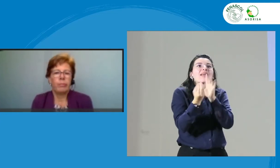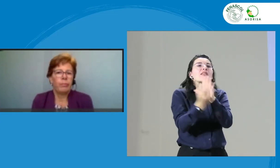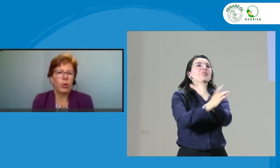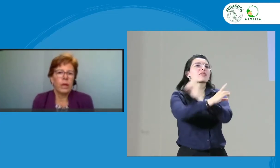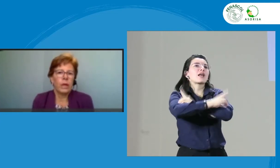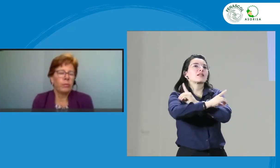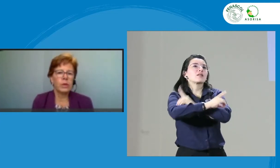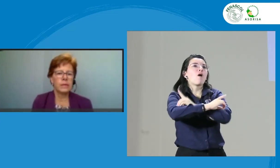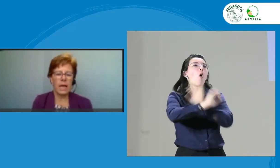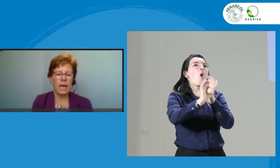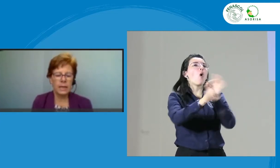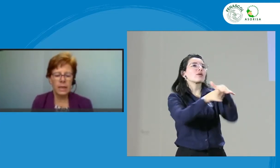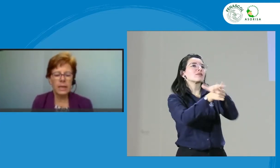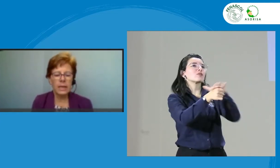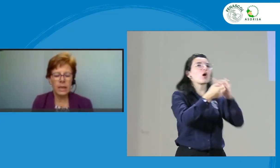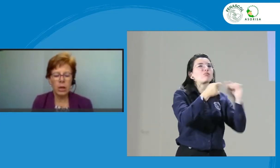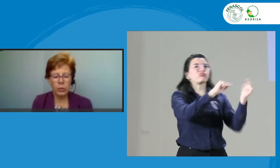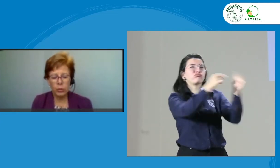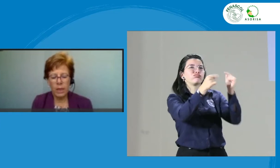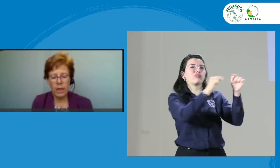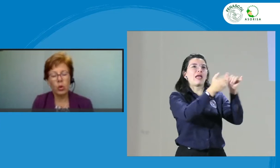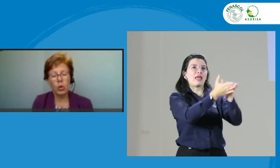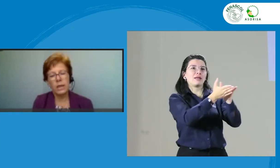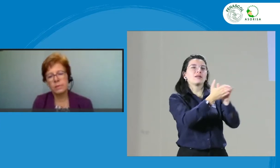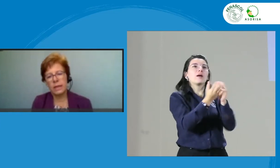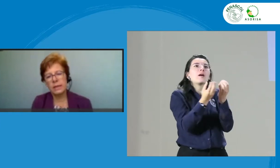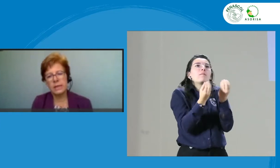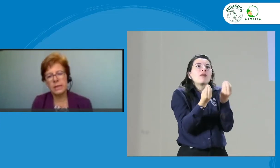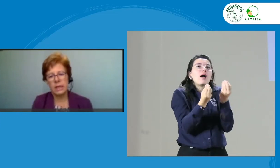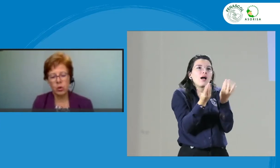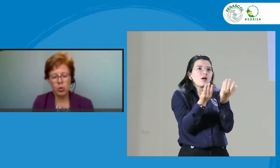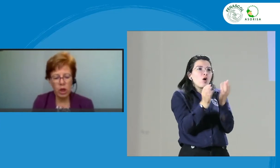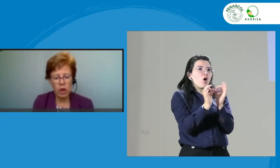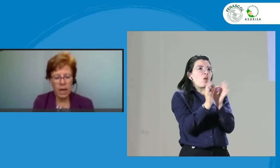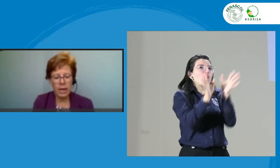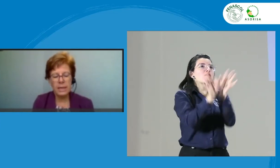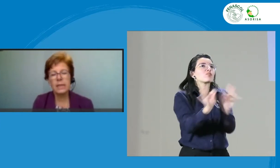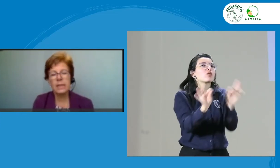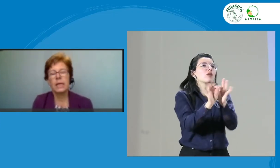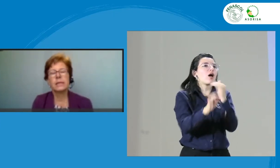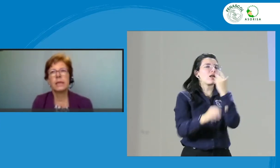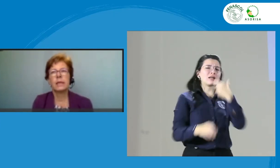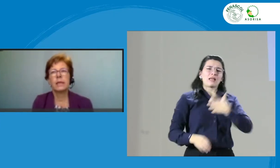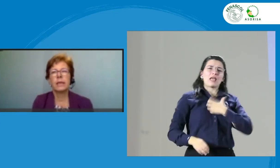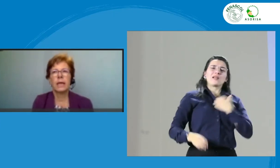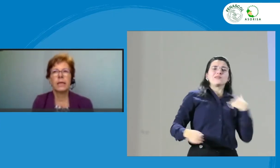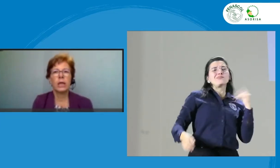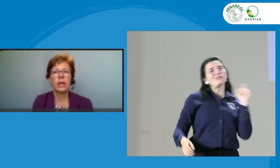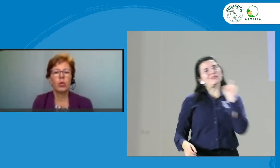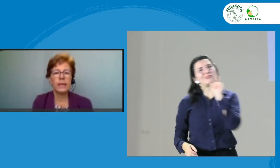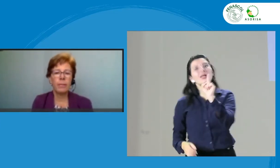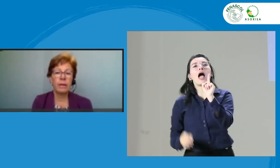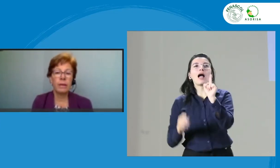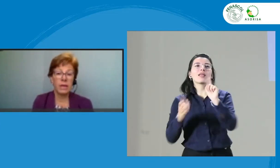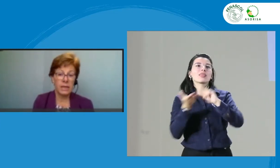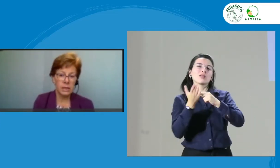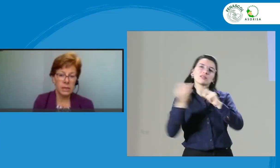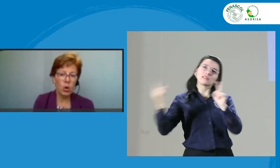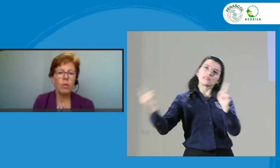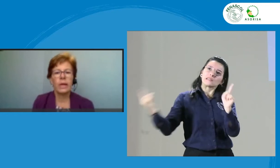Porque pues hay que darle la oportunidad a todas las partes de ser escuchadas, se tendría que tener una etapa de mediación para